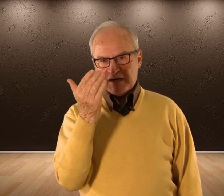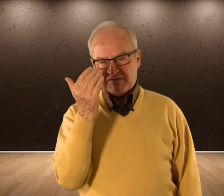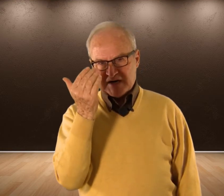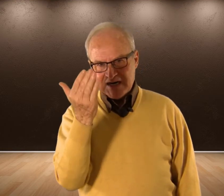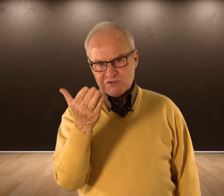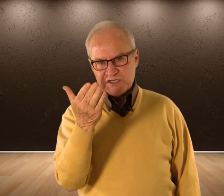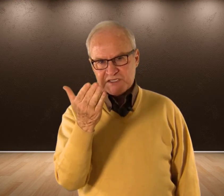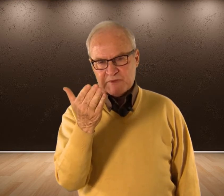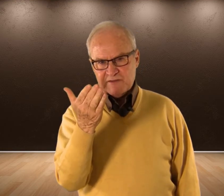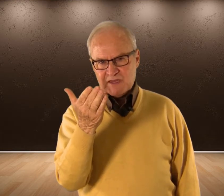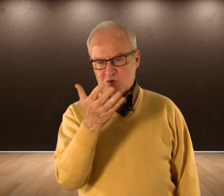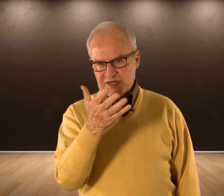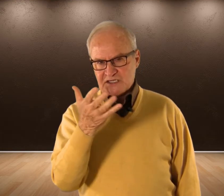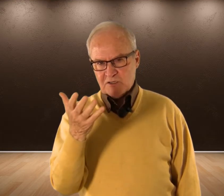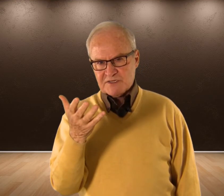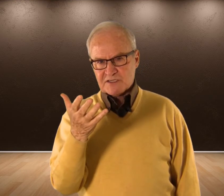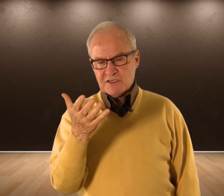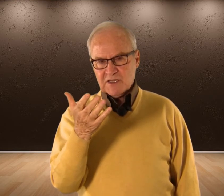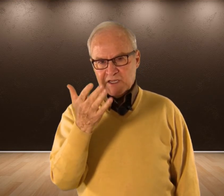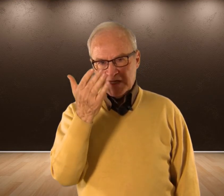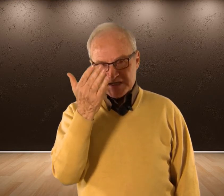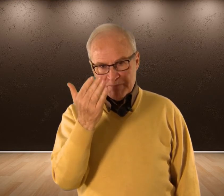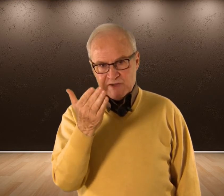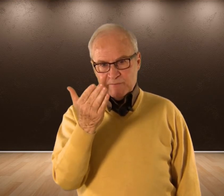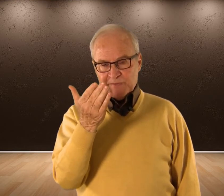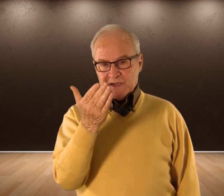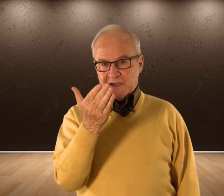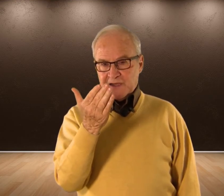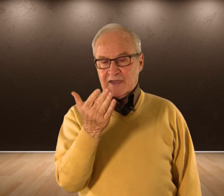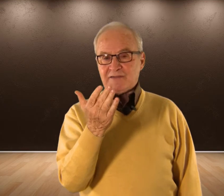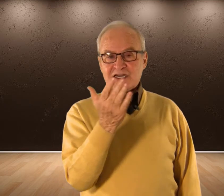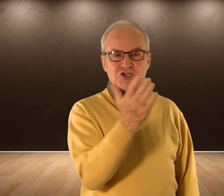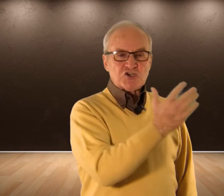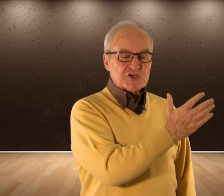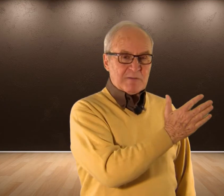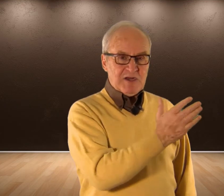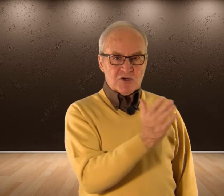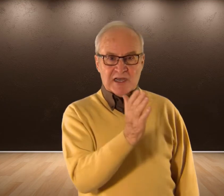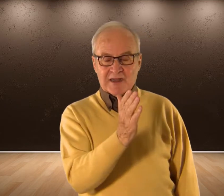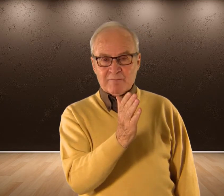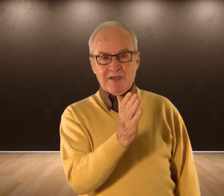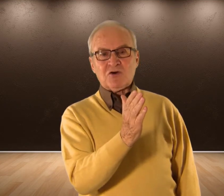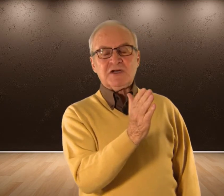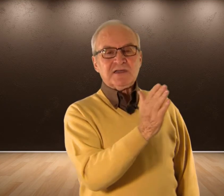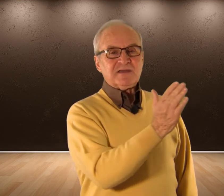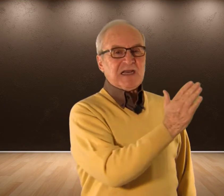ver reflejados En esta apariencia Mujeres y hombres Y sepan Que entre esos dos caminos El camino Del